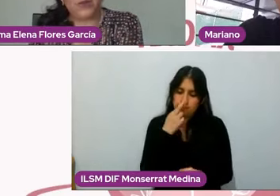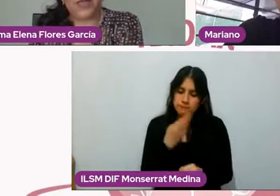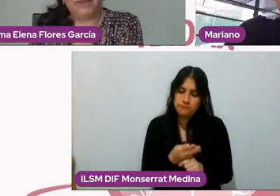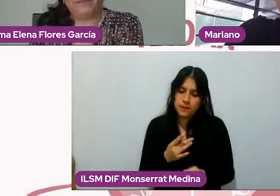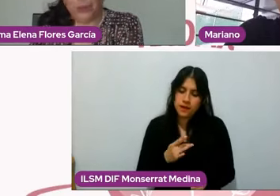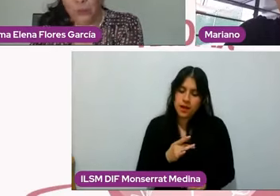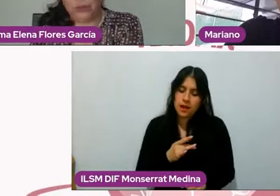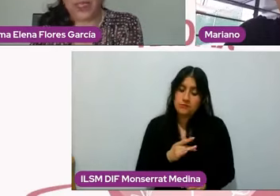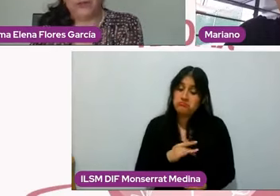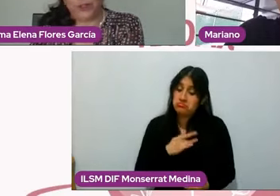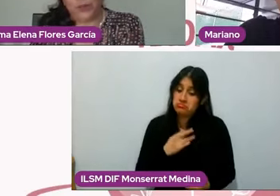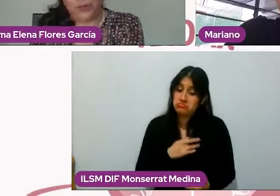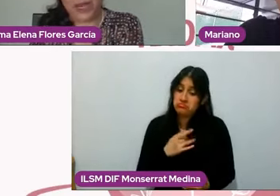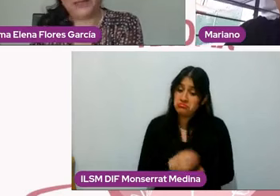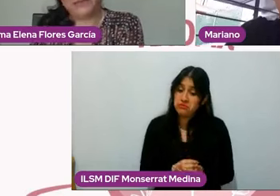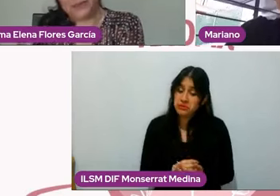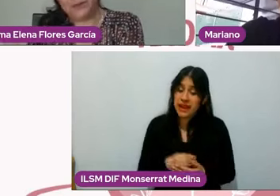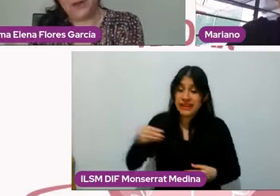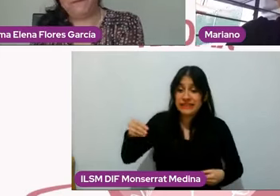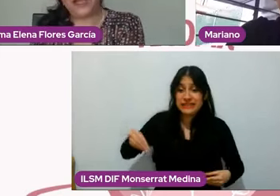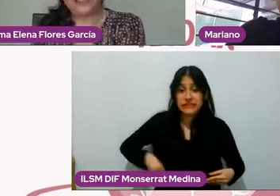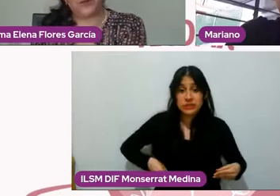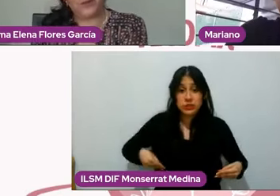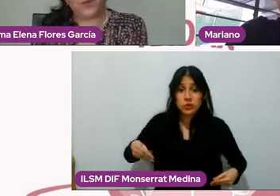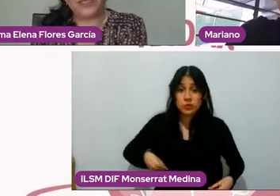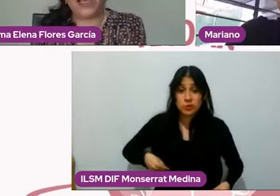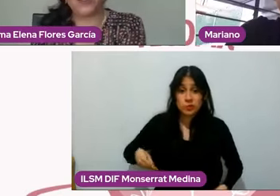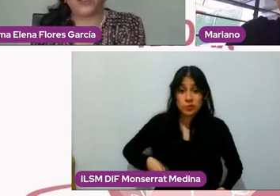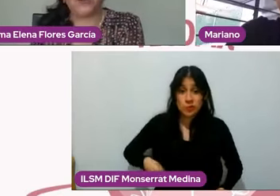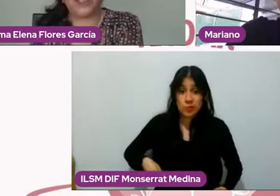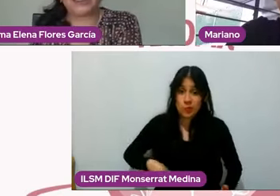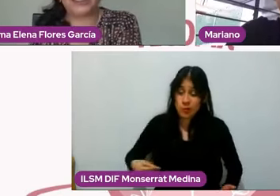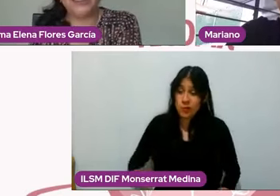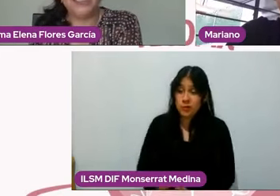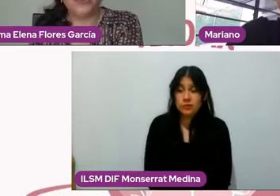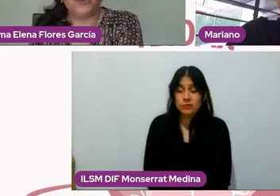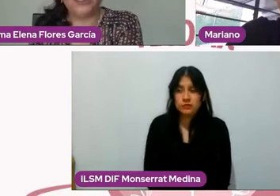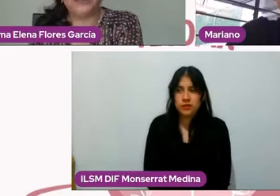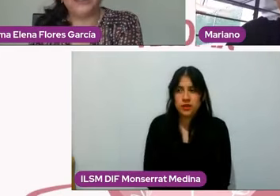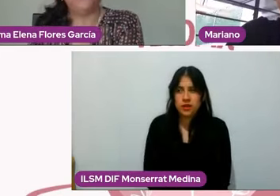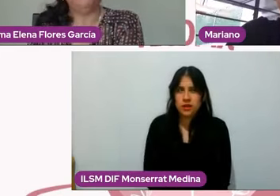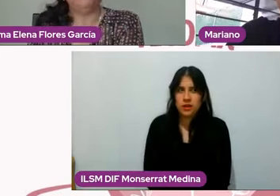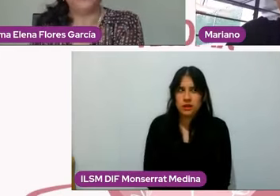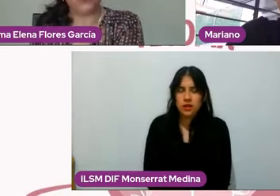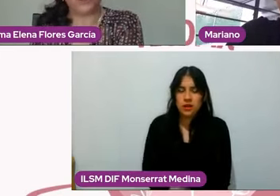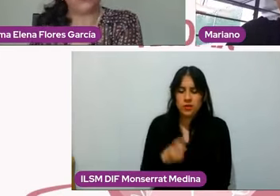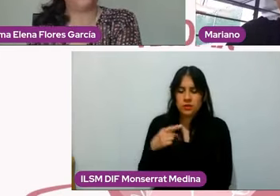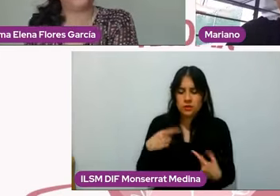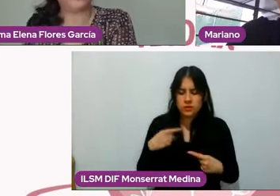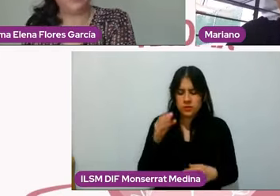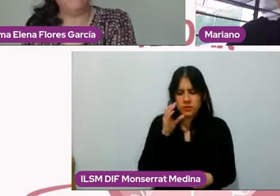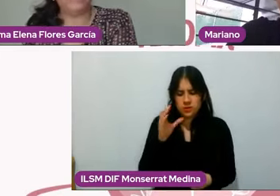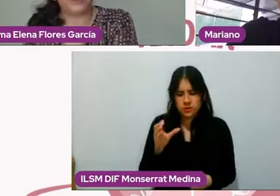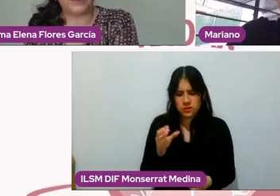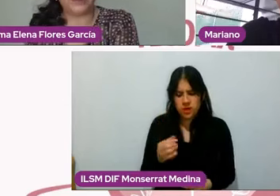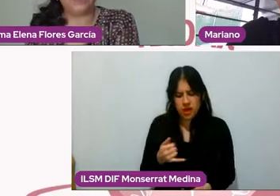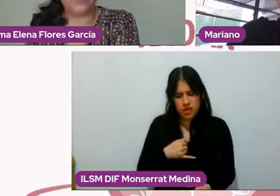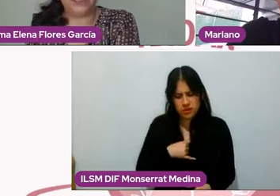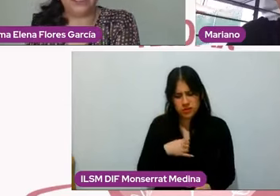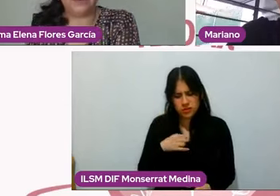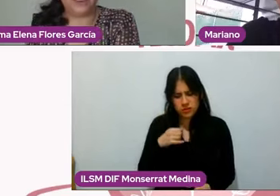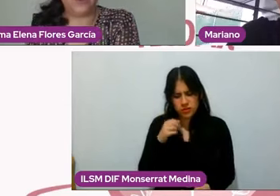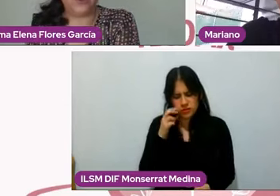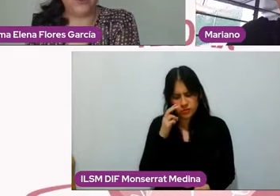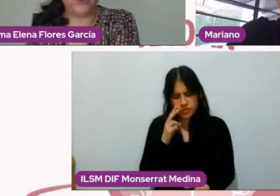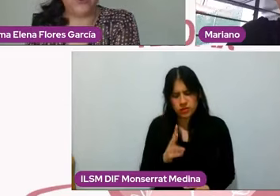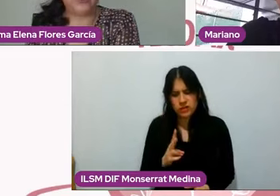hay una pregunta, bueno, más bien una frase o un comentario que nos hacen donde dice me estoy dando cuenta que